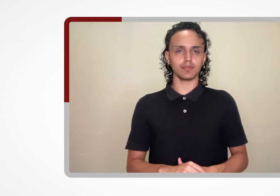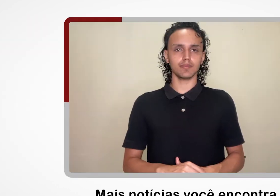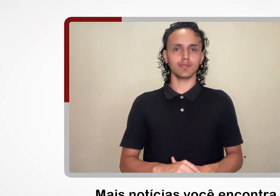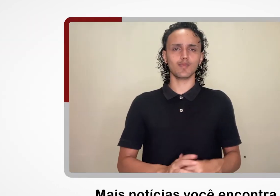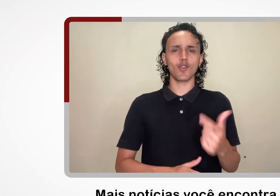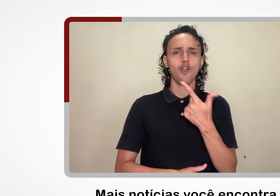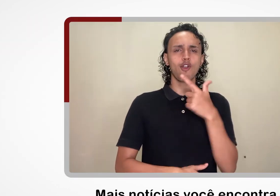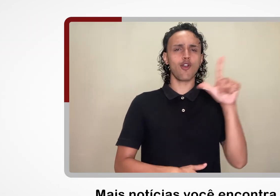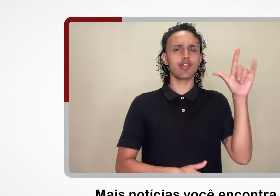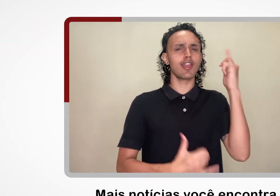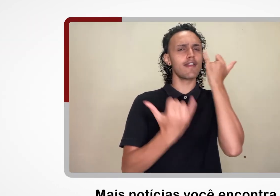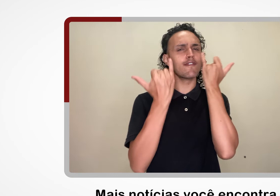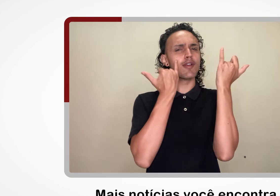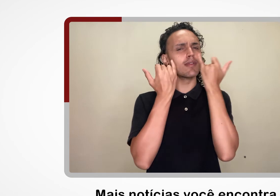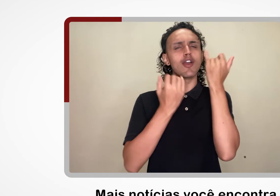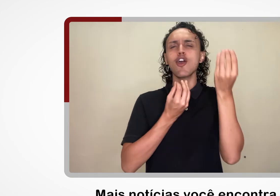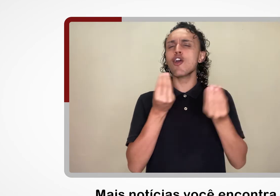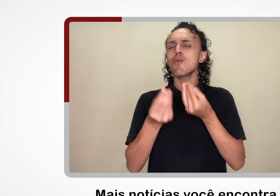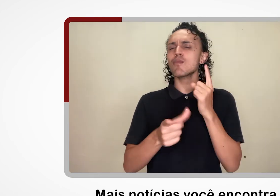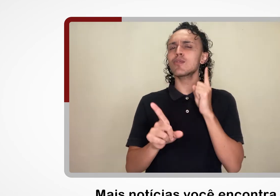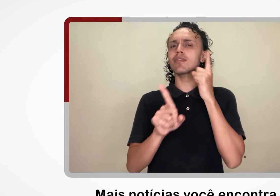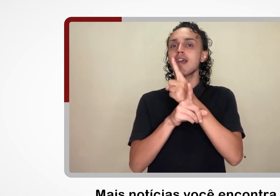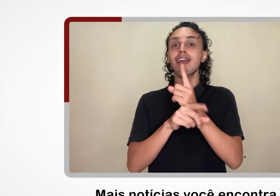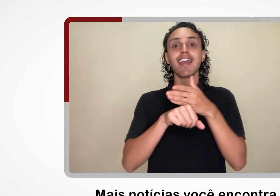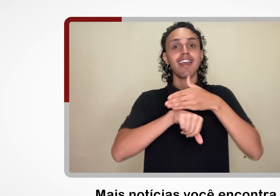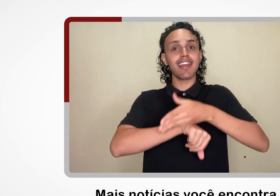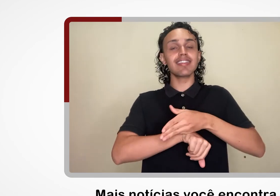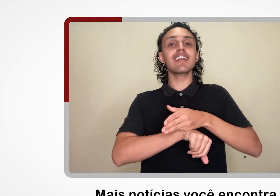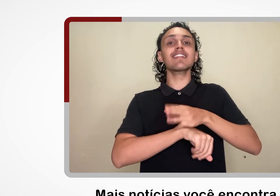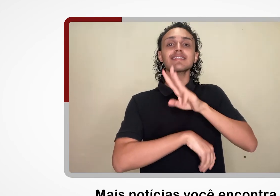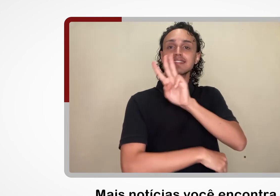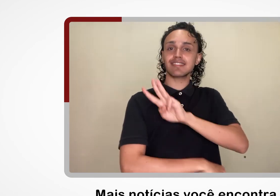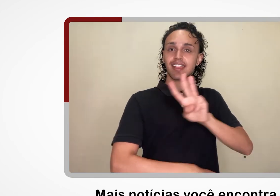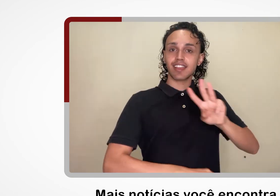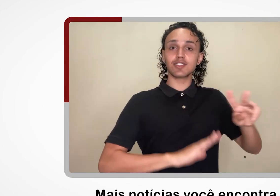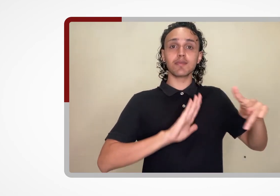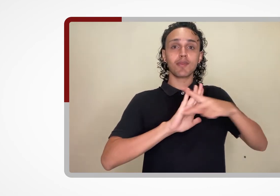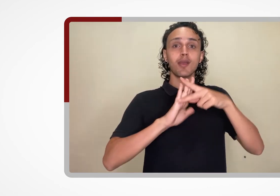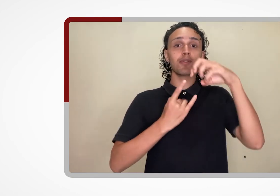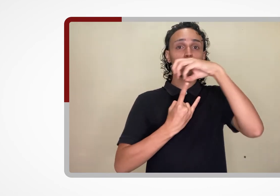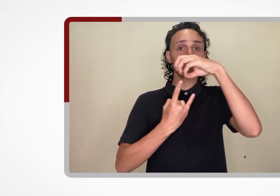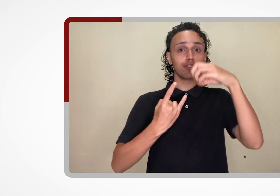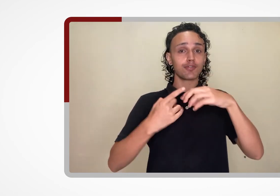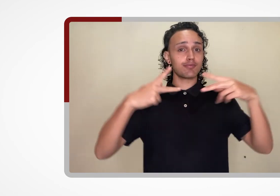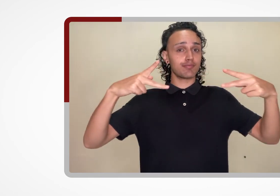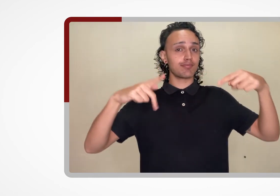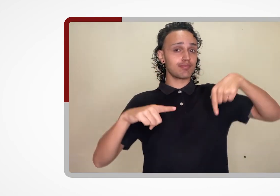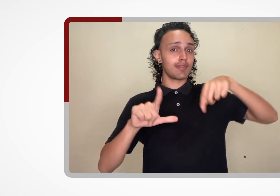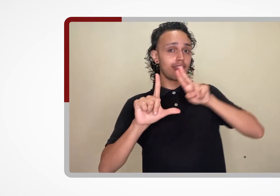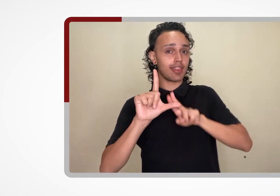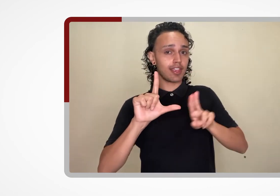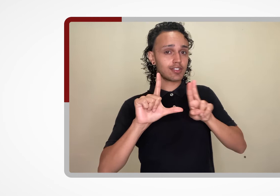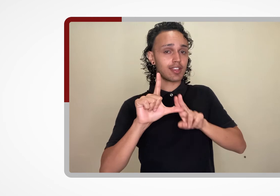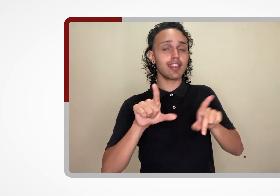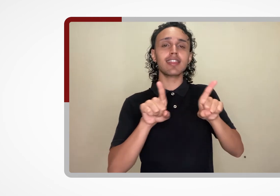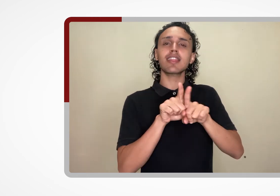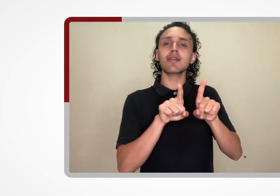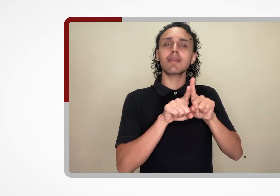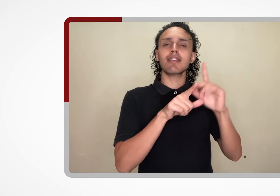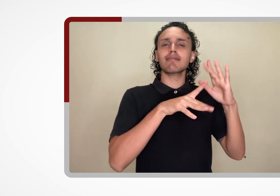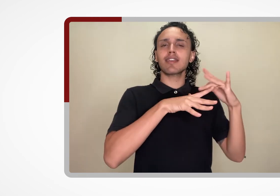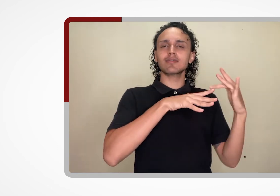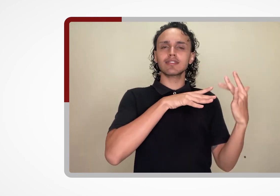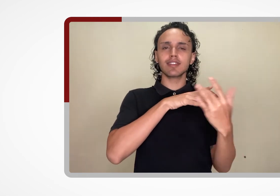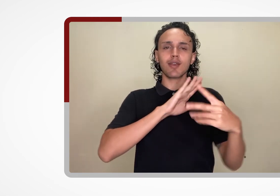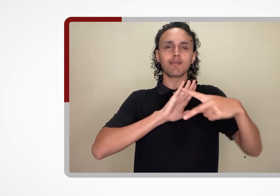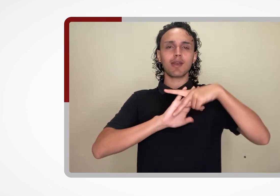Mais notícias você encontra em agencia.fiocruz.br e nas redes sociais da Fiocruz. E